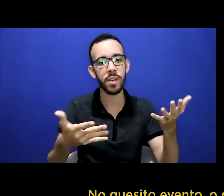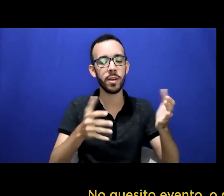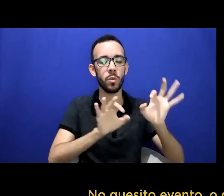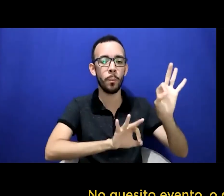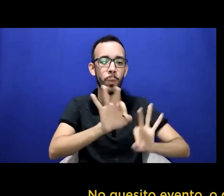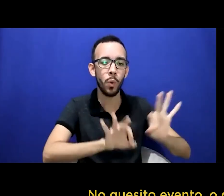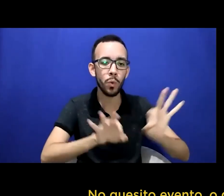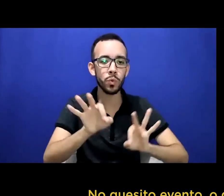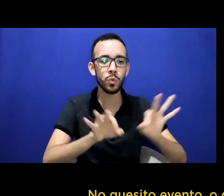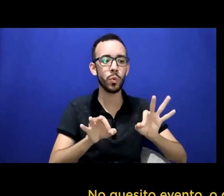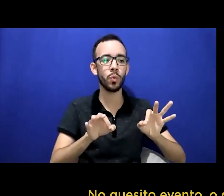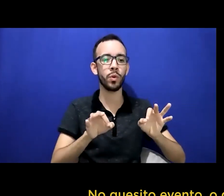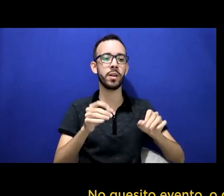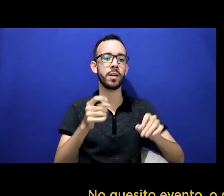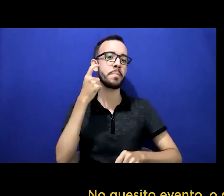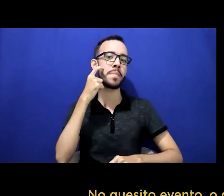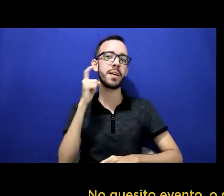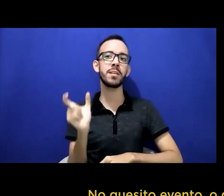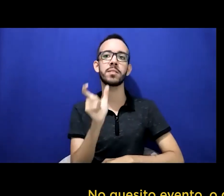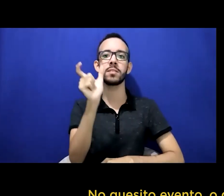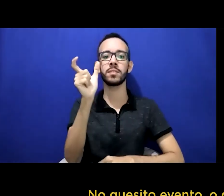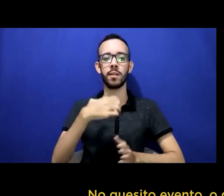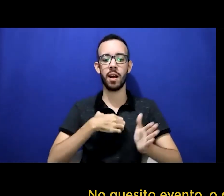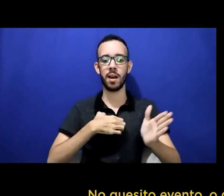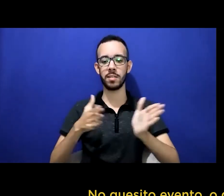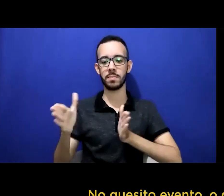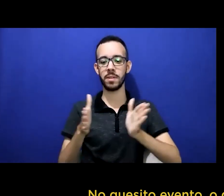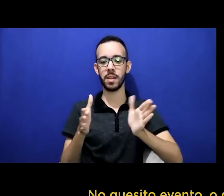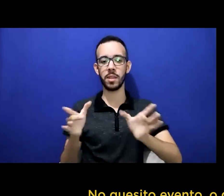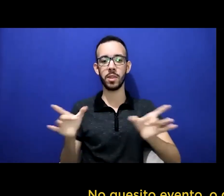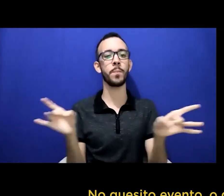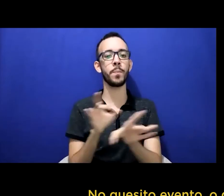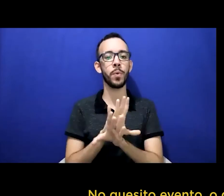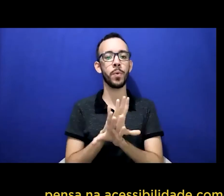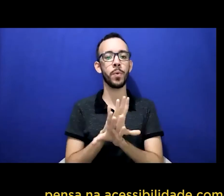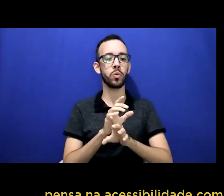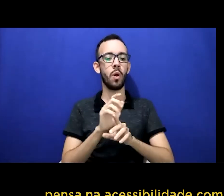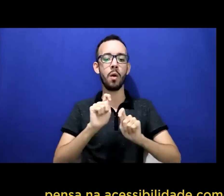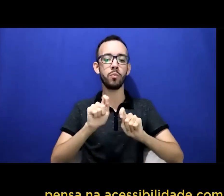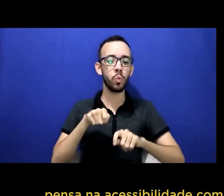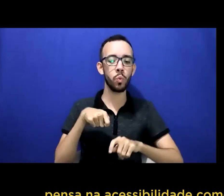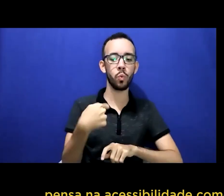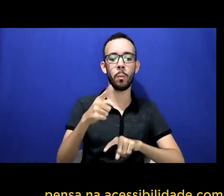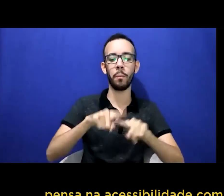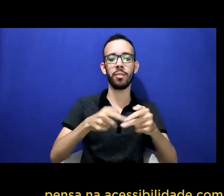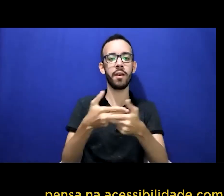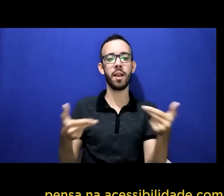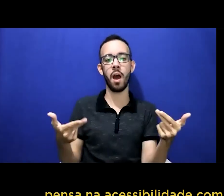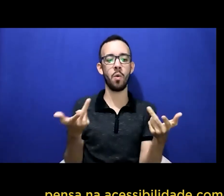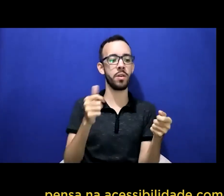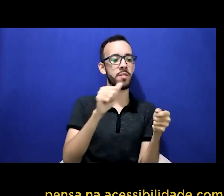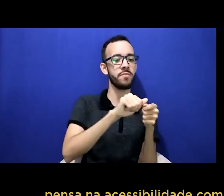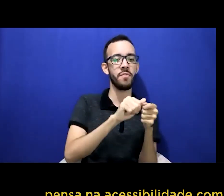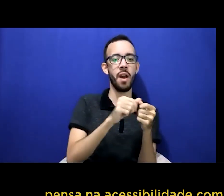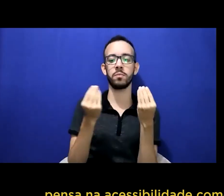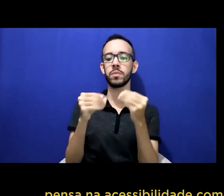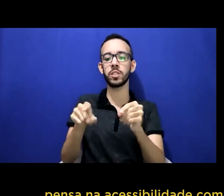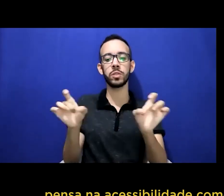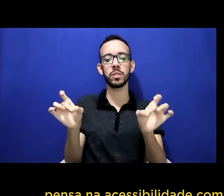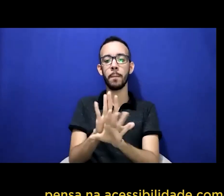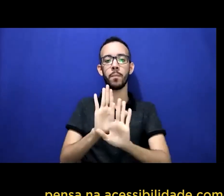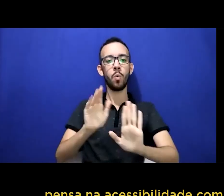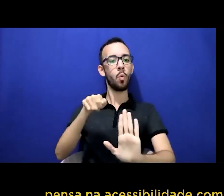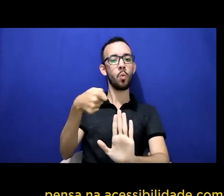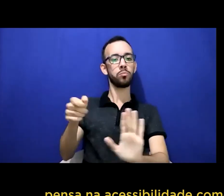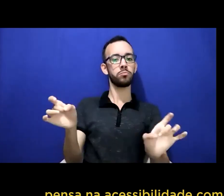o que acontece é que a produção do evento pensa na acessibilidade como algo,